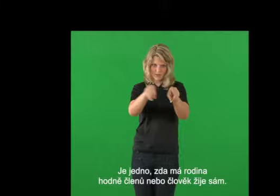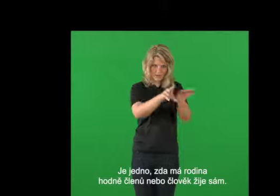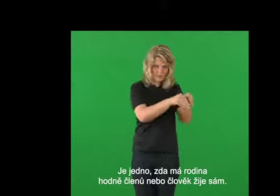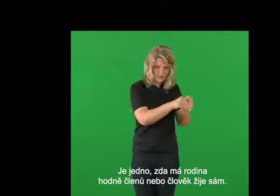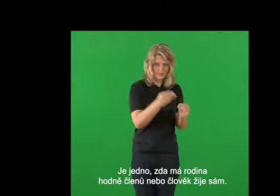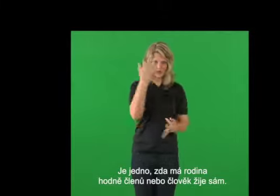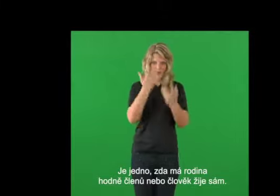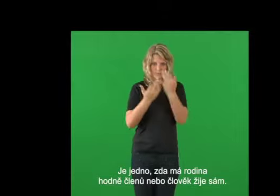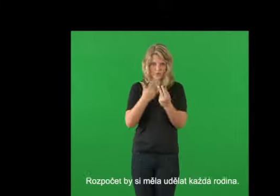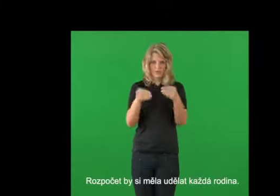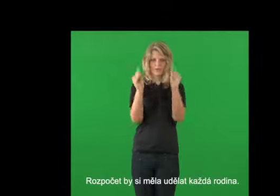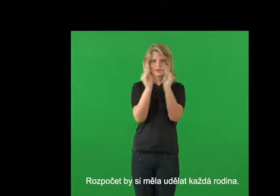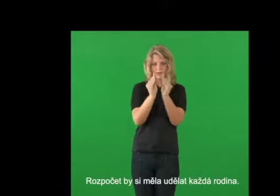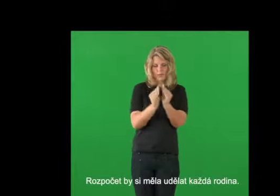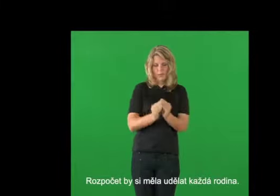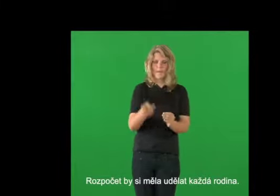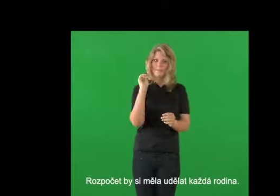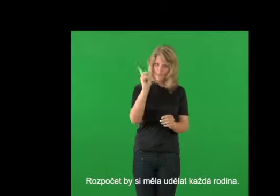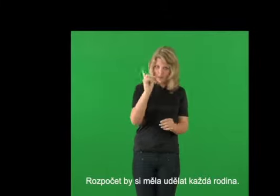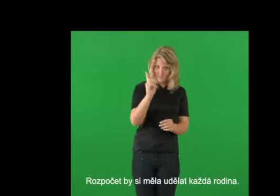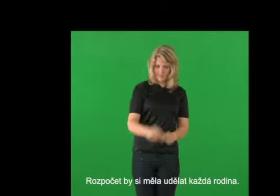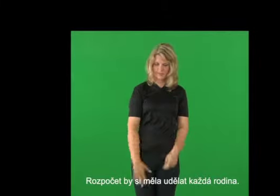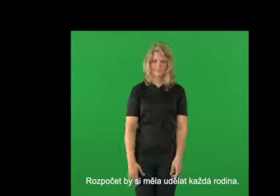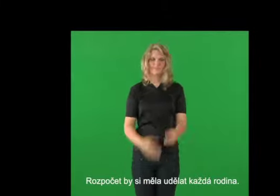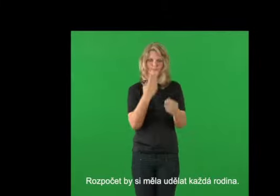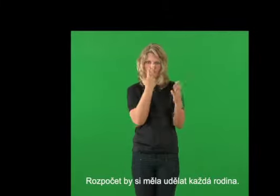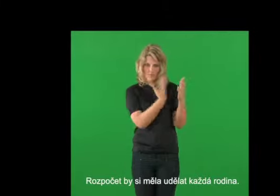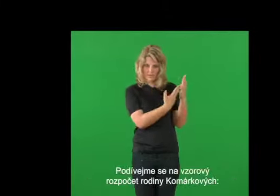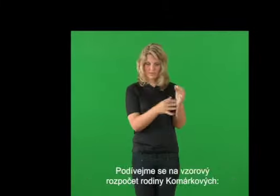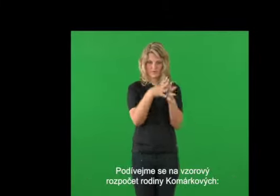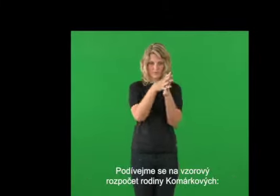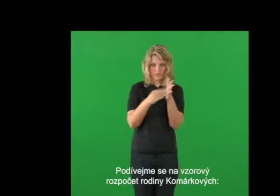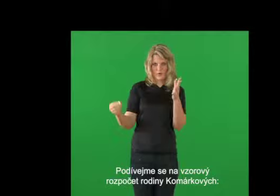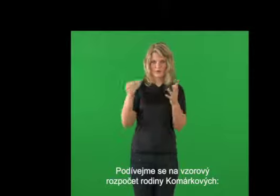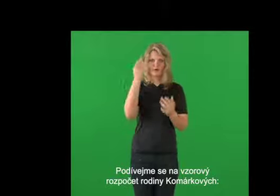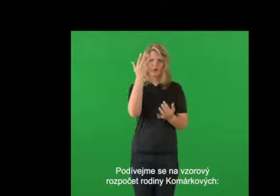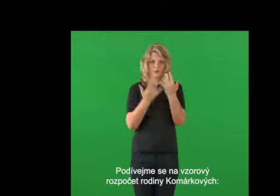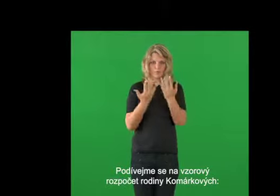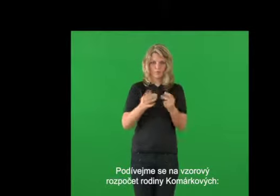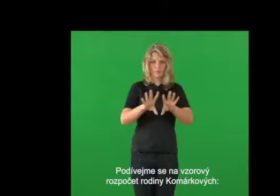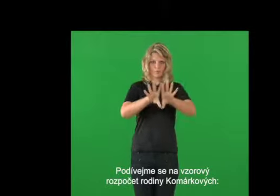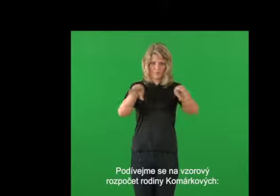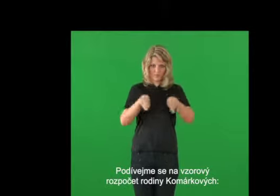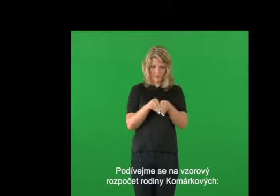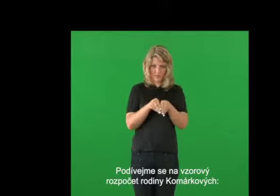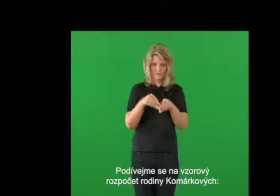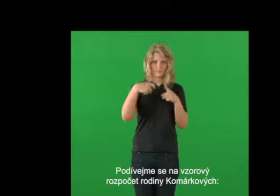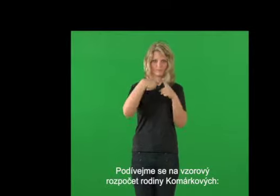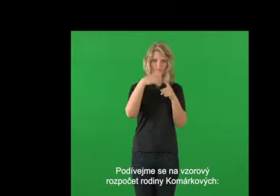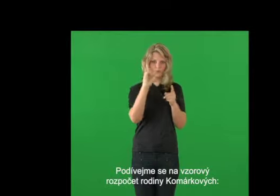Je jedno, zda má rodina hodně členů, nebo člověk žije sám. Rozpočet by si měla udělat každá rodina. Podívejme se na vzorový